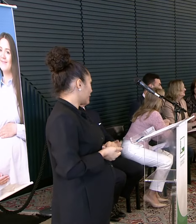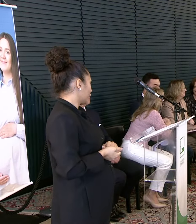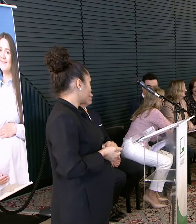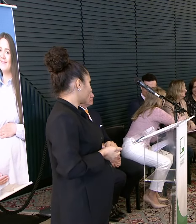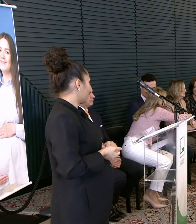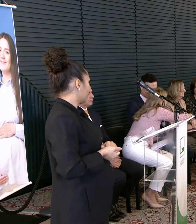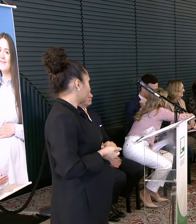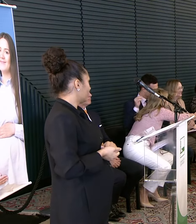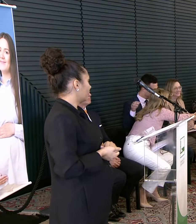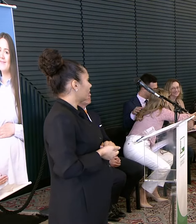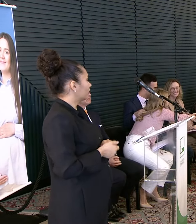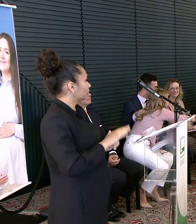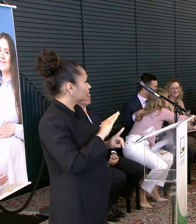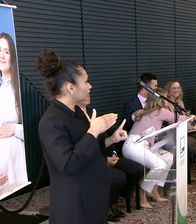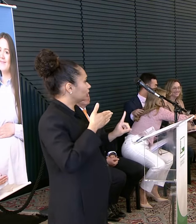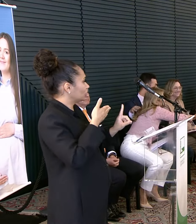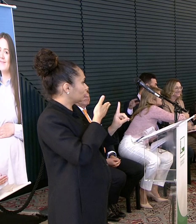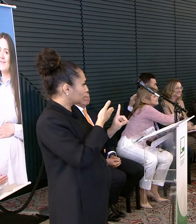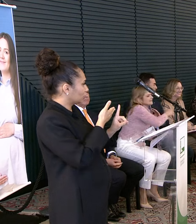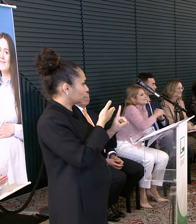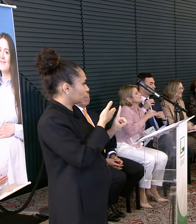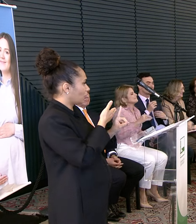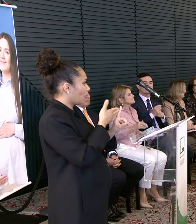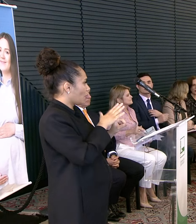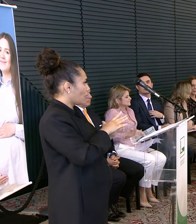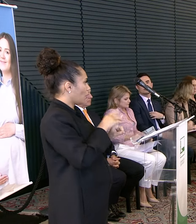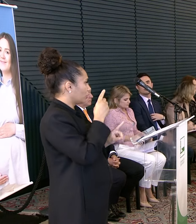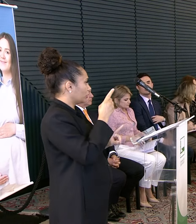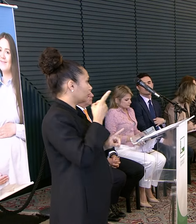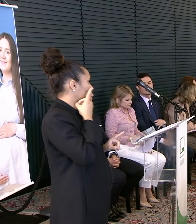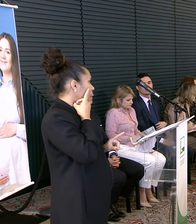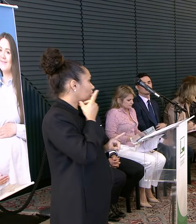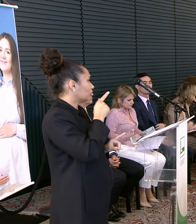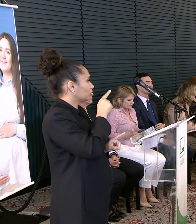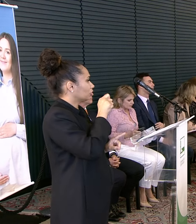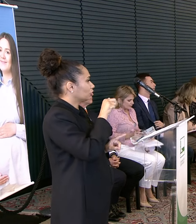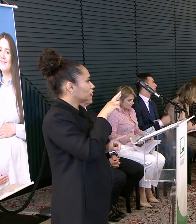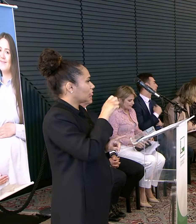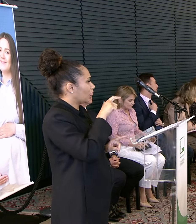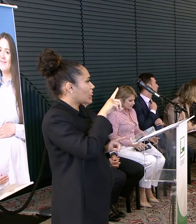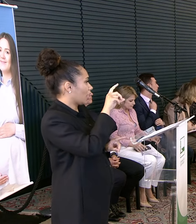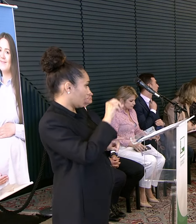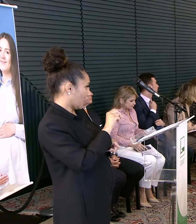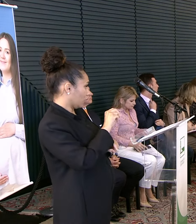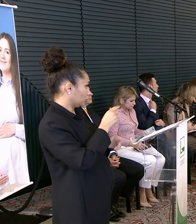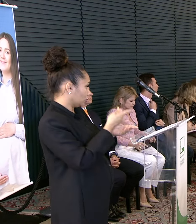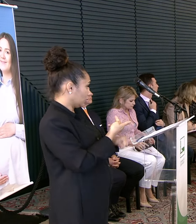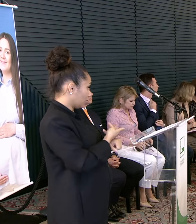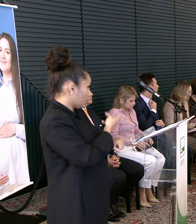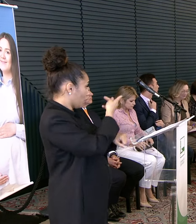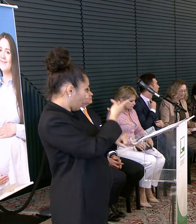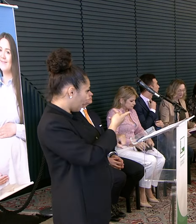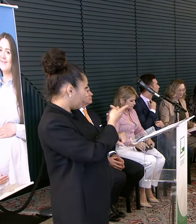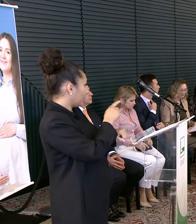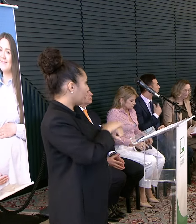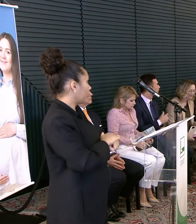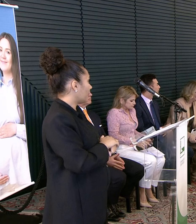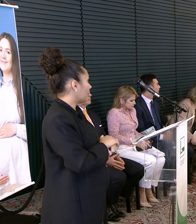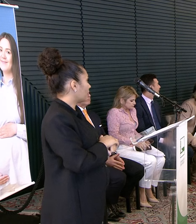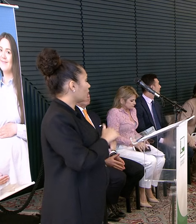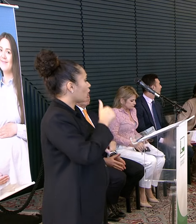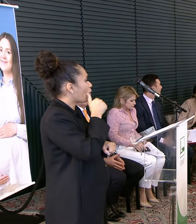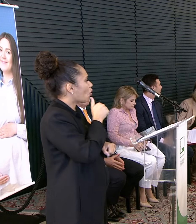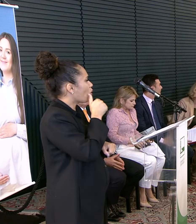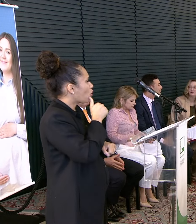Por indicação Do deputado Geraldo Rezende Recebe o prêmio Doutor Pinotti Pela unidade Da mulher e da criança Do hospital